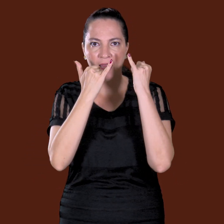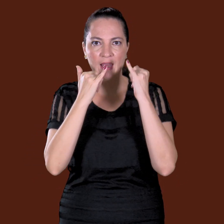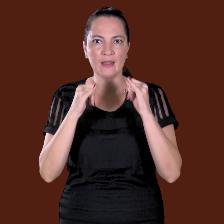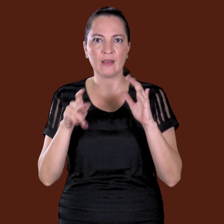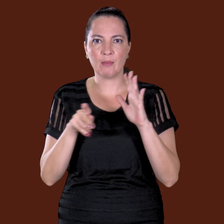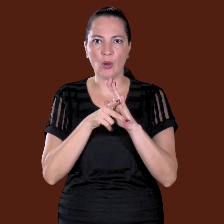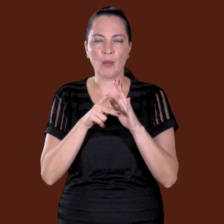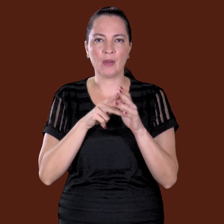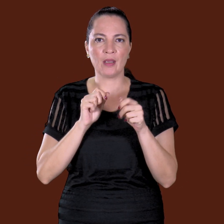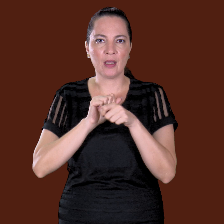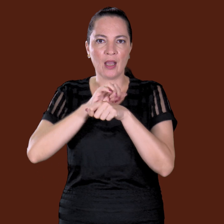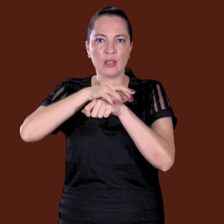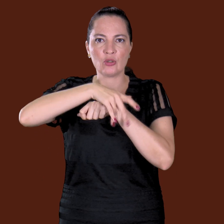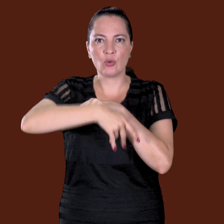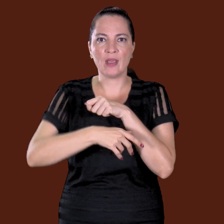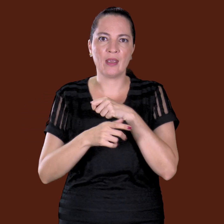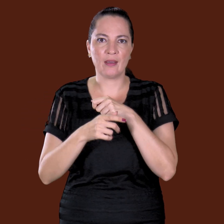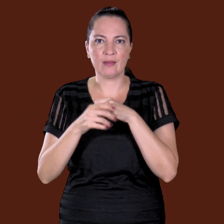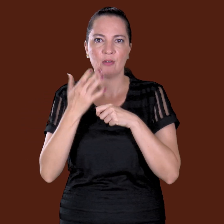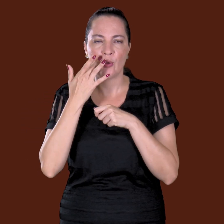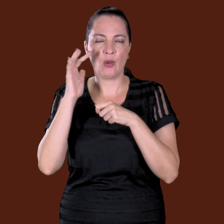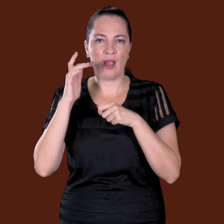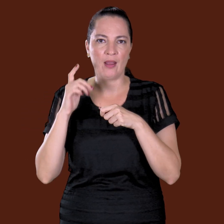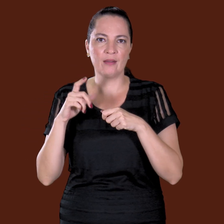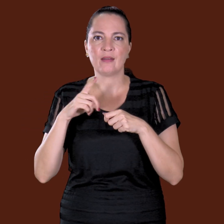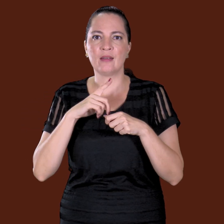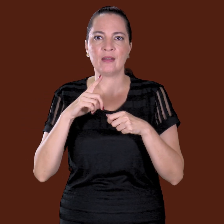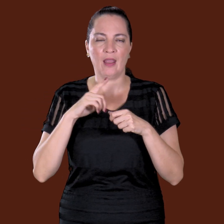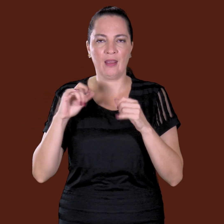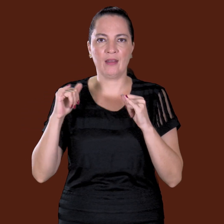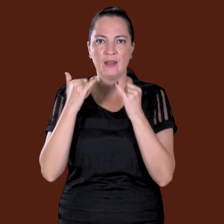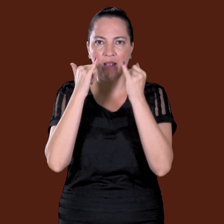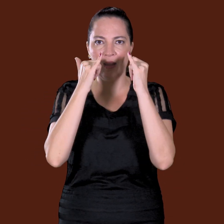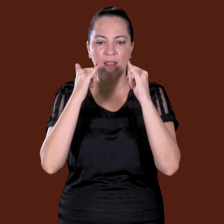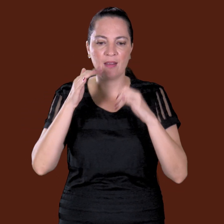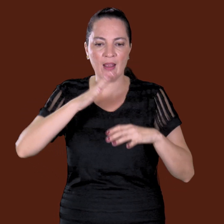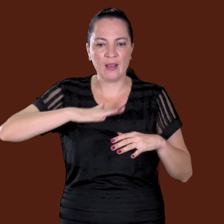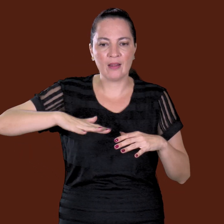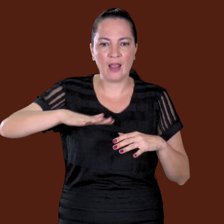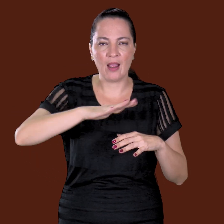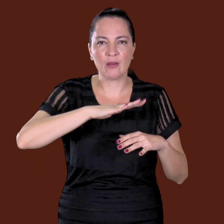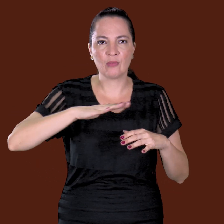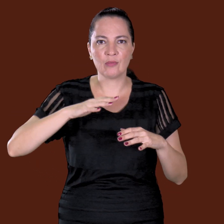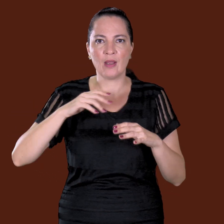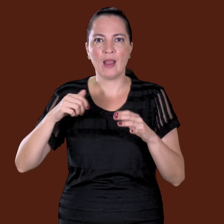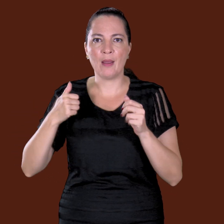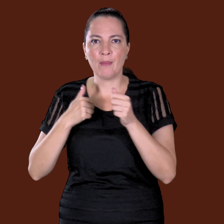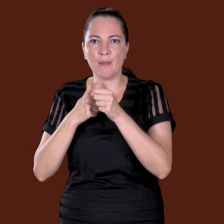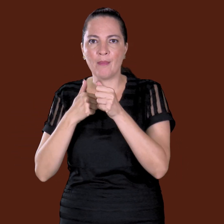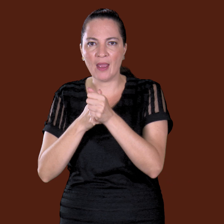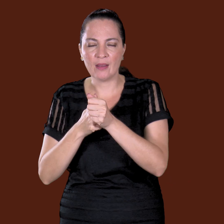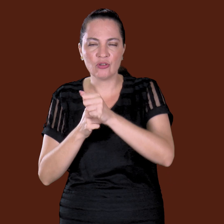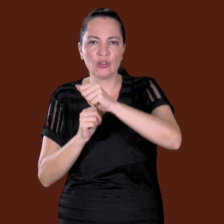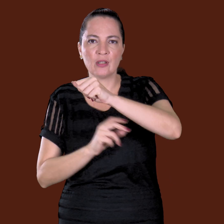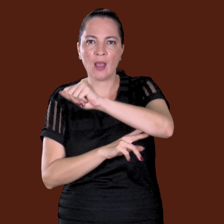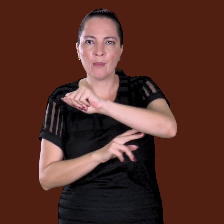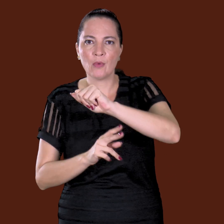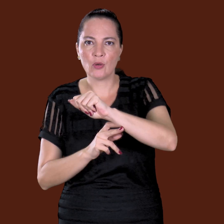da Cachoeira Dourada, forma uns lagos grandes em estrada, você atravessa o rio Paranaíba, né, uma ponte lá de Tumbeara, sai de